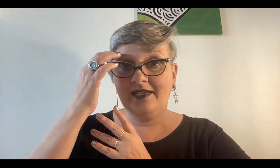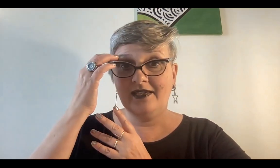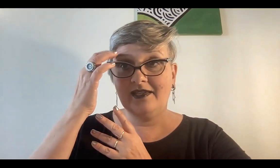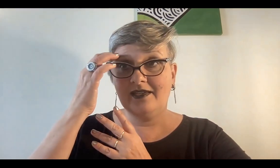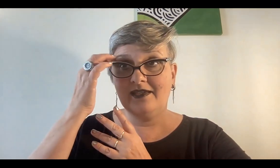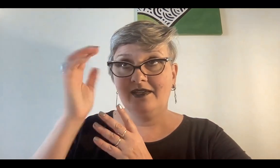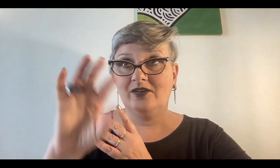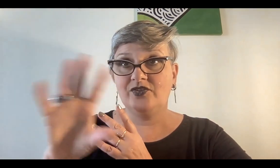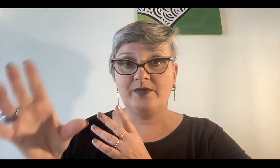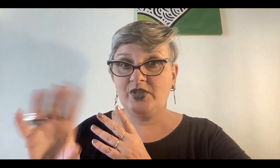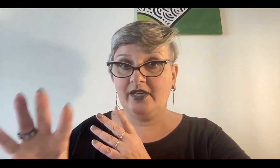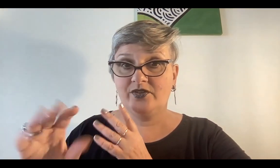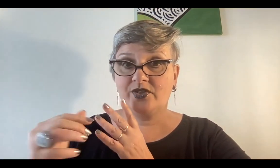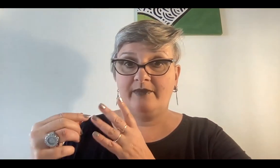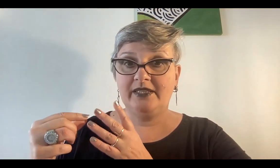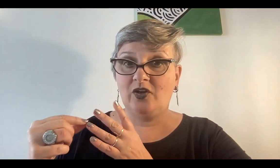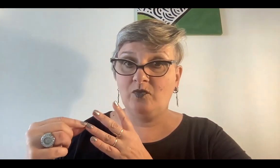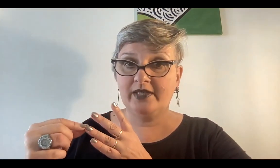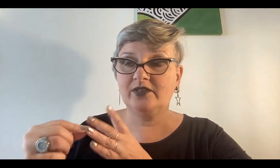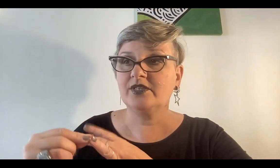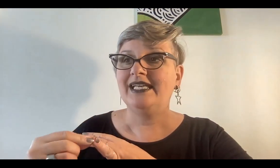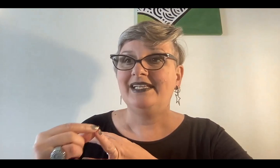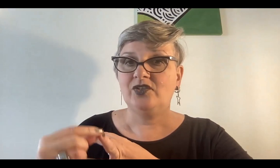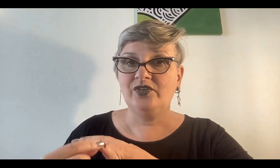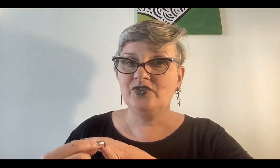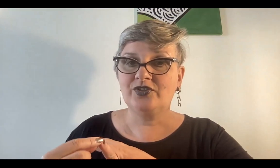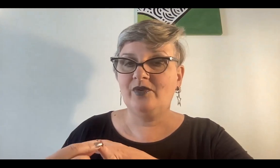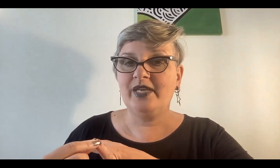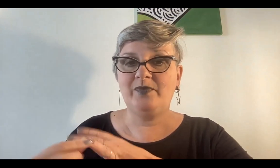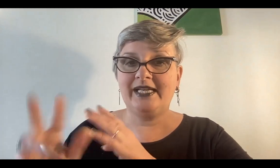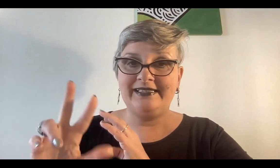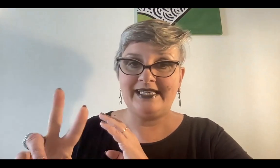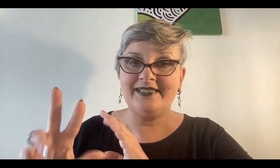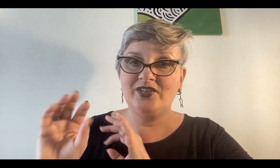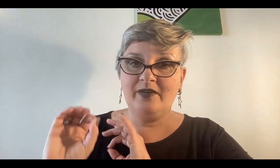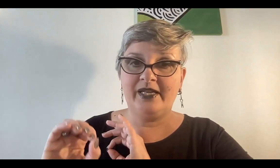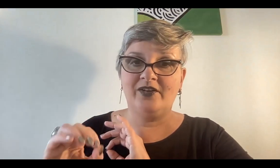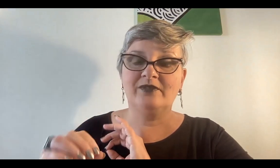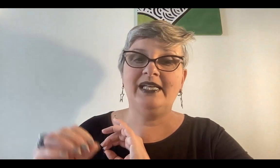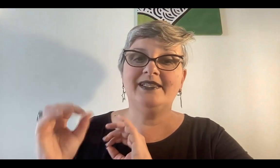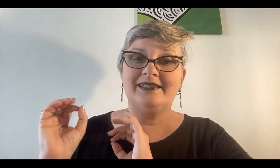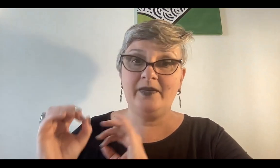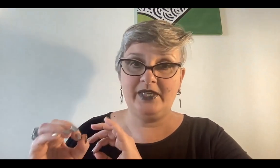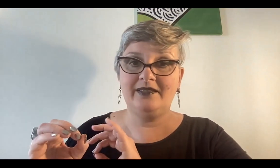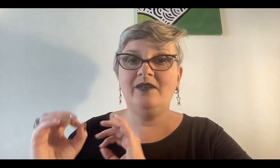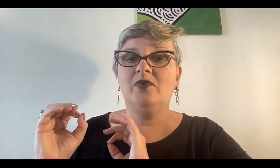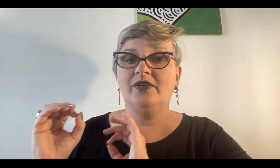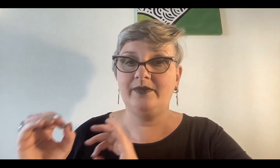concepciones, no solamente los muertos. Todo esto yo te lo voy a explicar en tres sesiones paranormales de espiritismo y